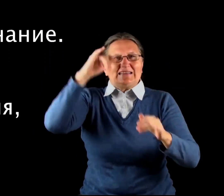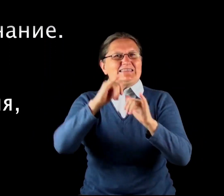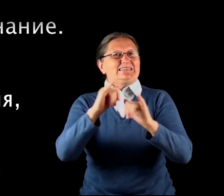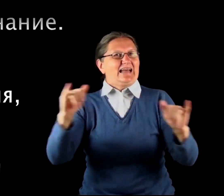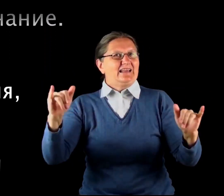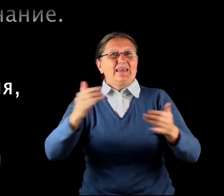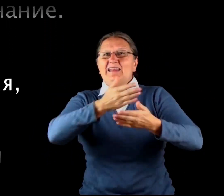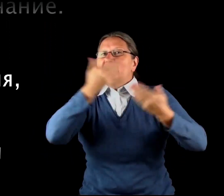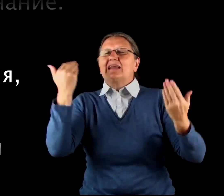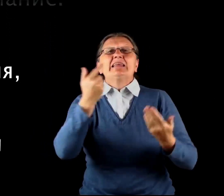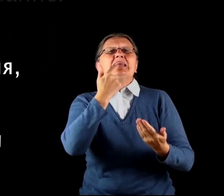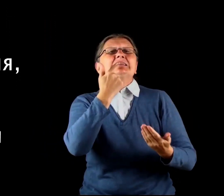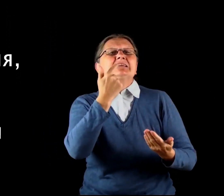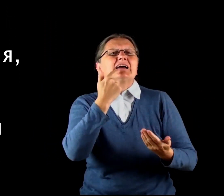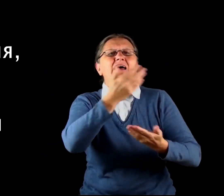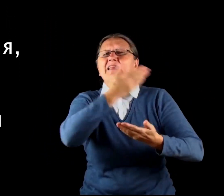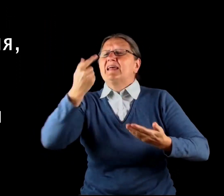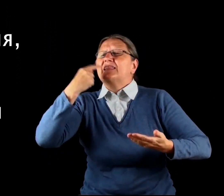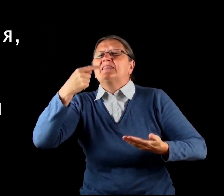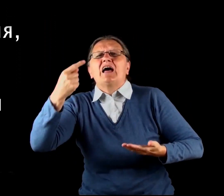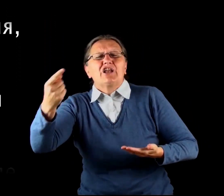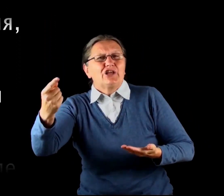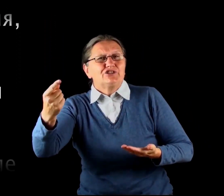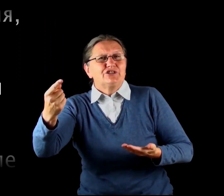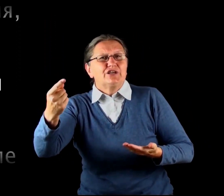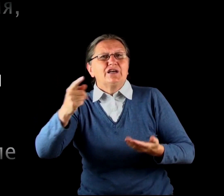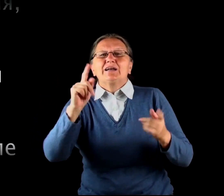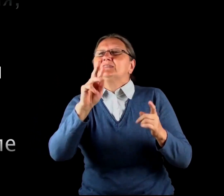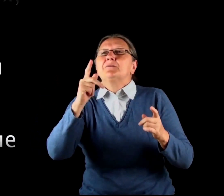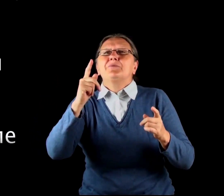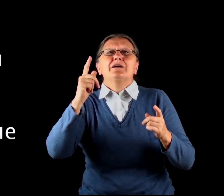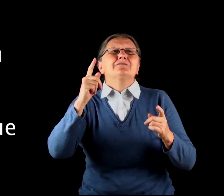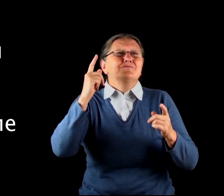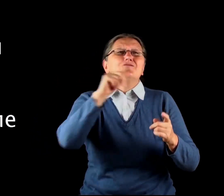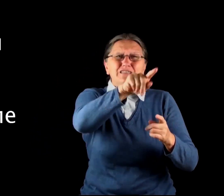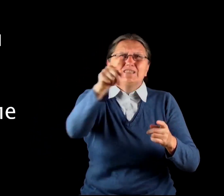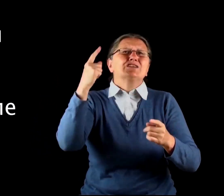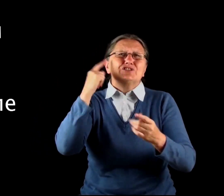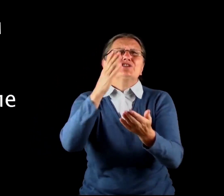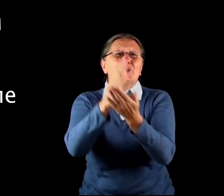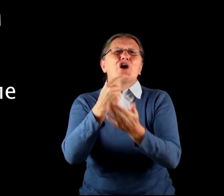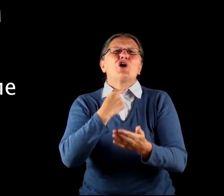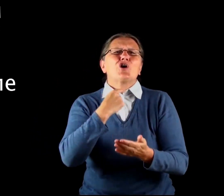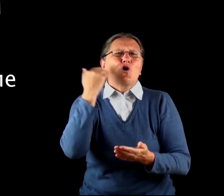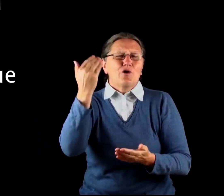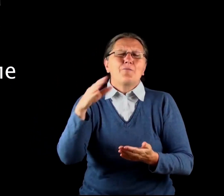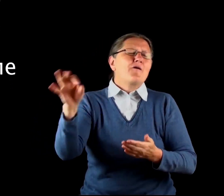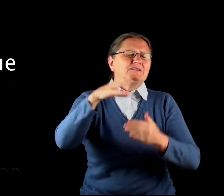Нет языка и нет наречия, Где не слышался бы голос их. По всей